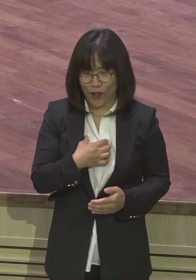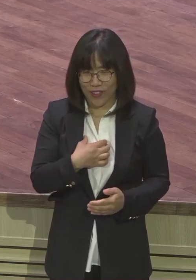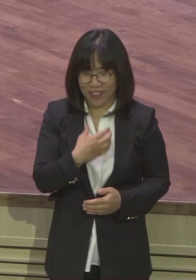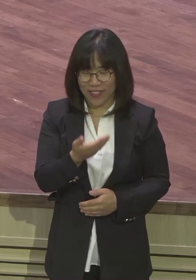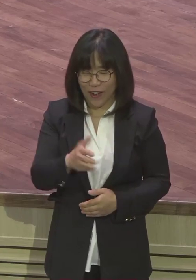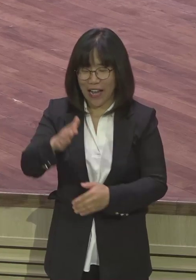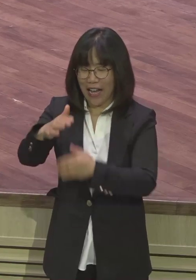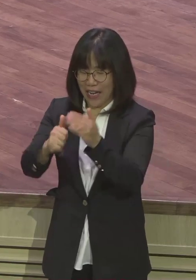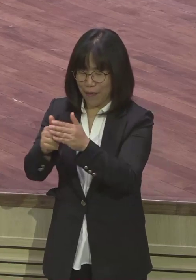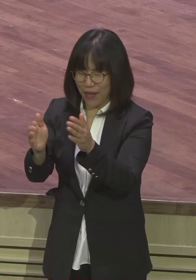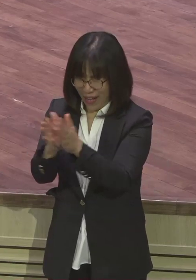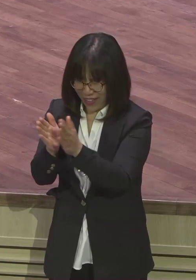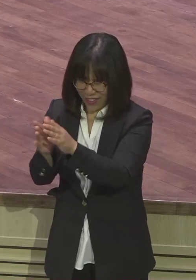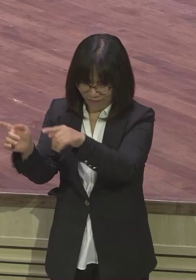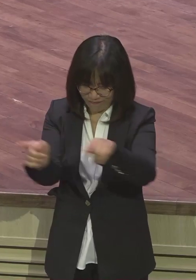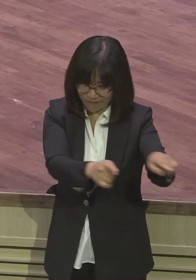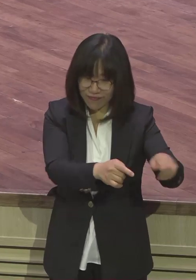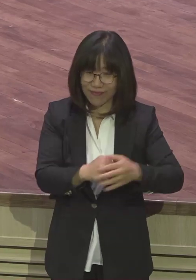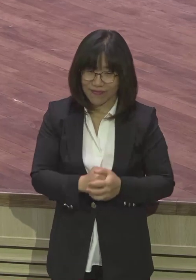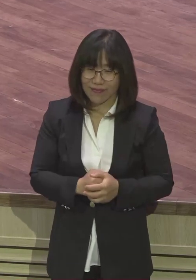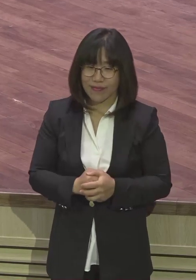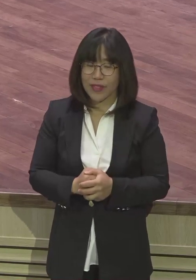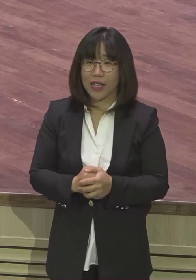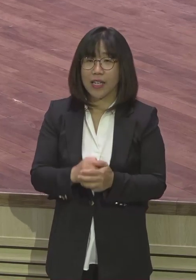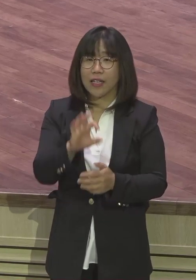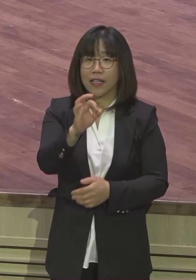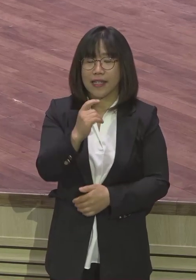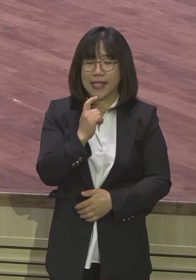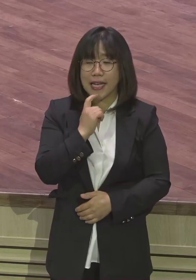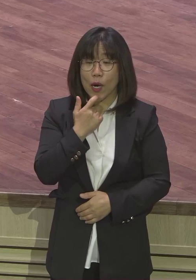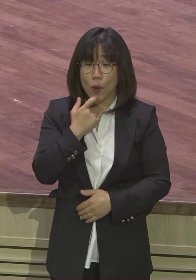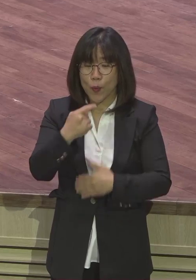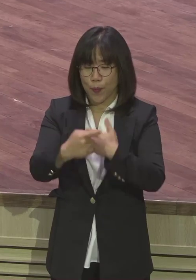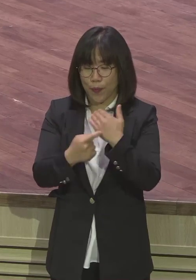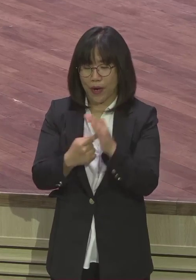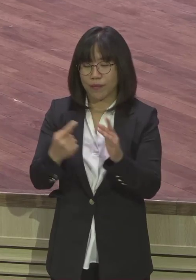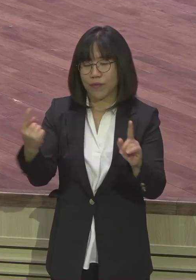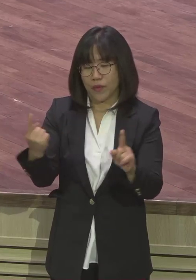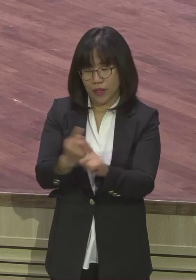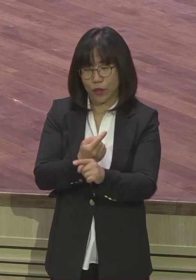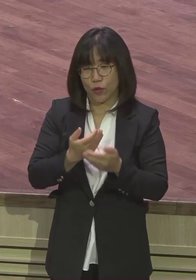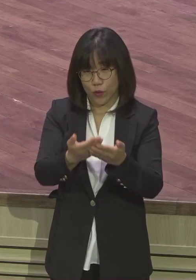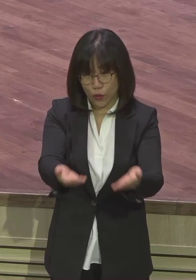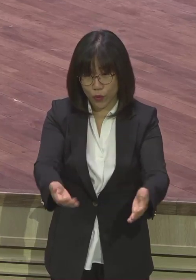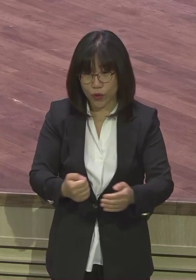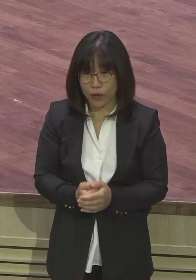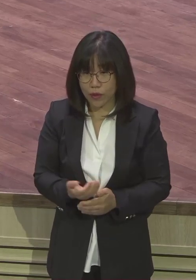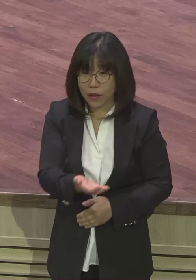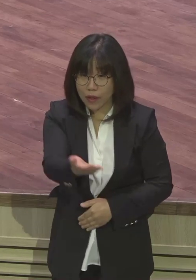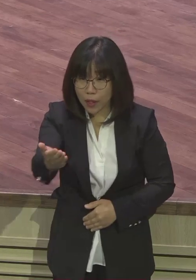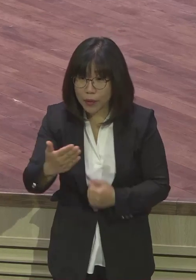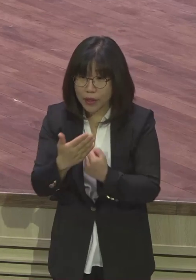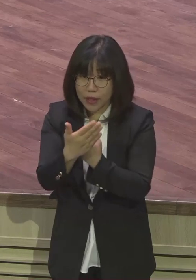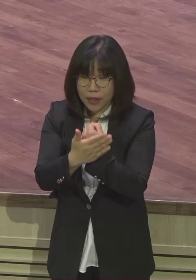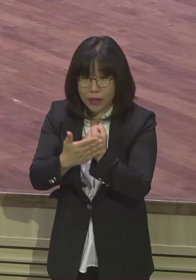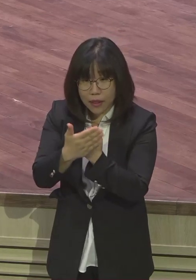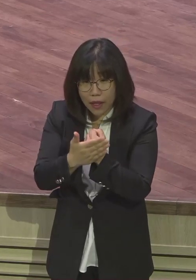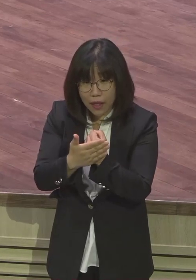야곱의 내면에 치유가 됐다는 거예요 이렇게 여러분요 은혜를 받으면요 교회 나와서 정말